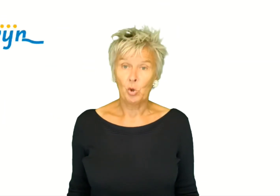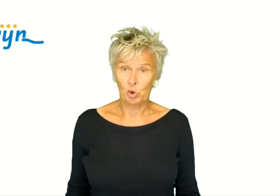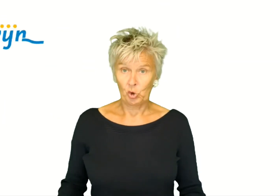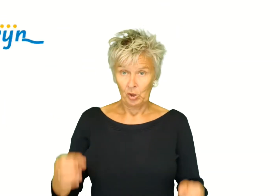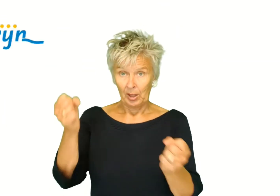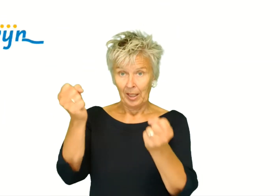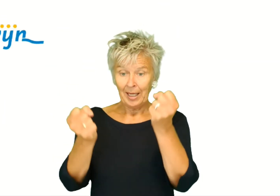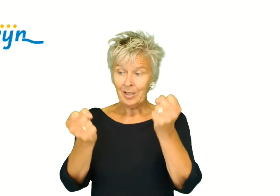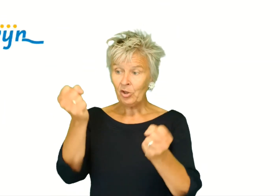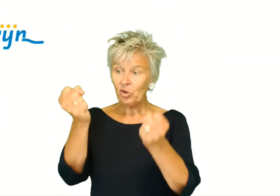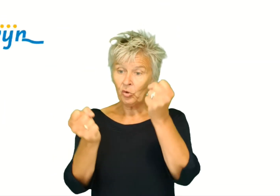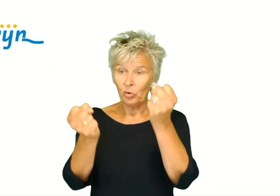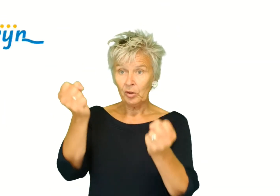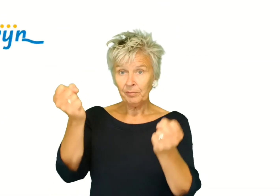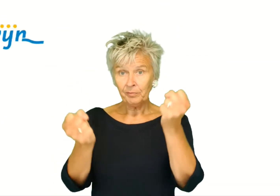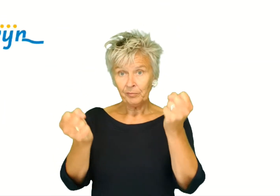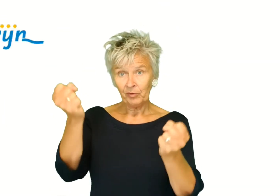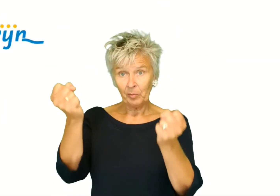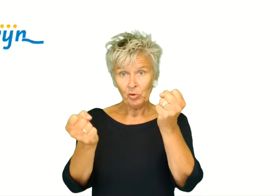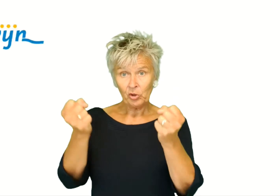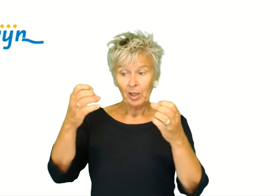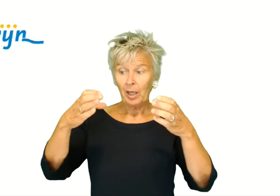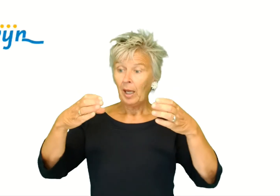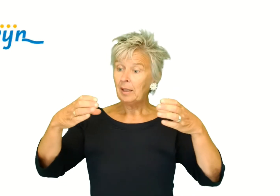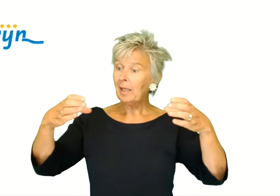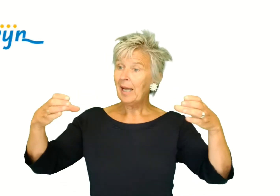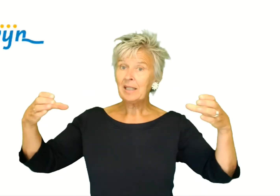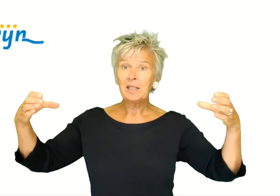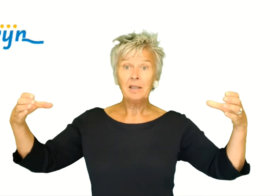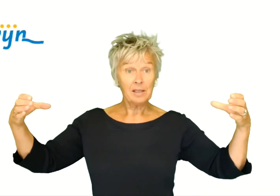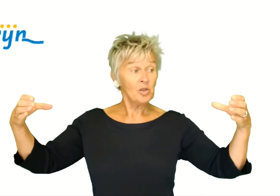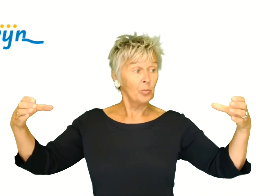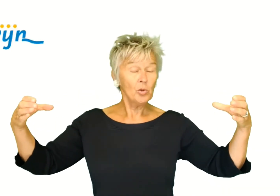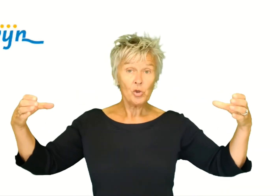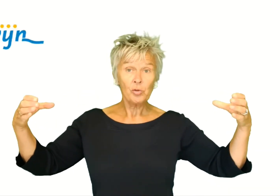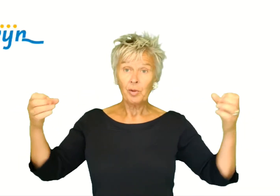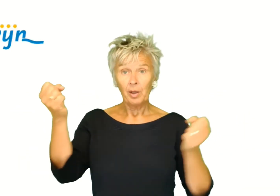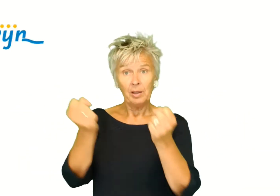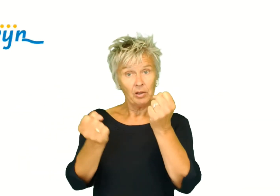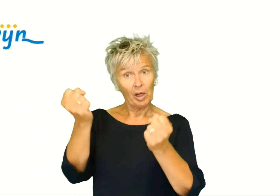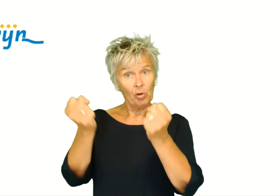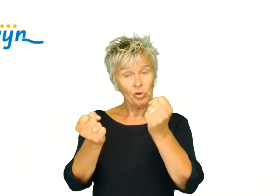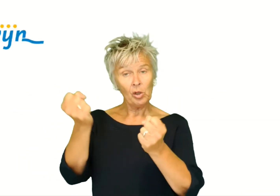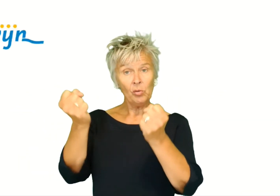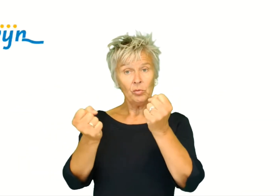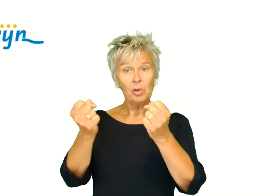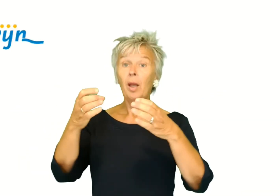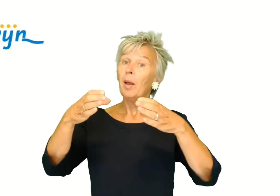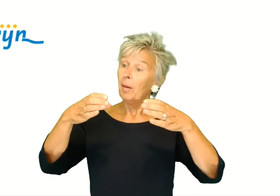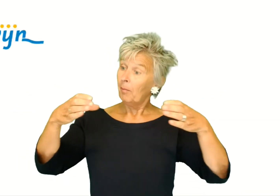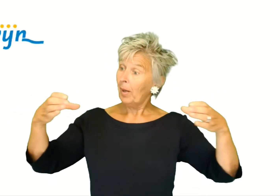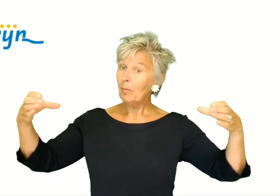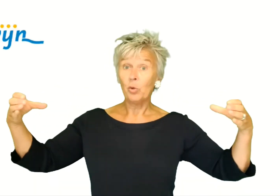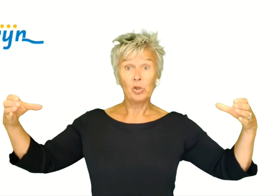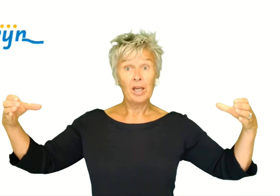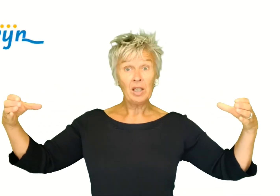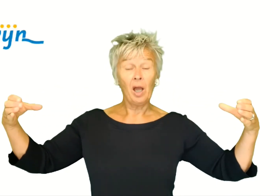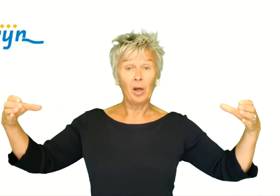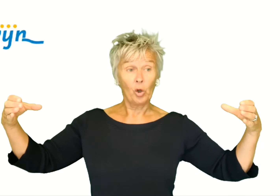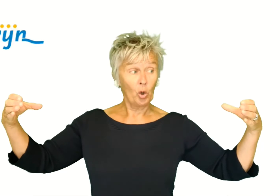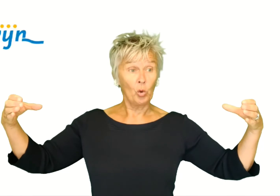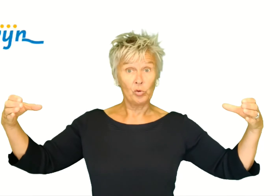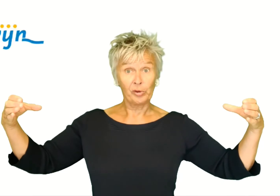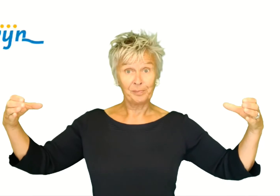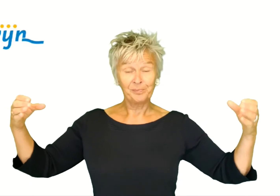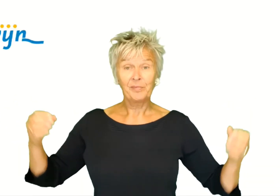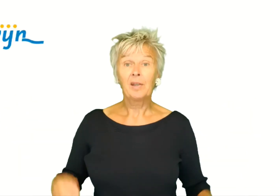Bus. Eerst het stuur van de bus. En dan laat je zien, het is een bus. Niet een auto. Maar een bus. Hij is